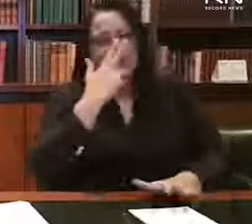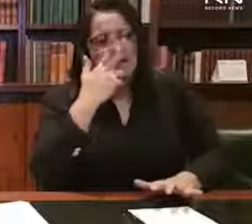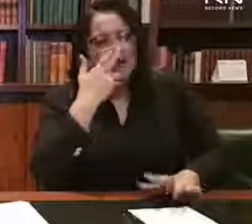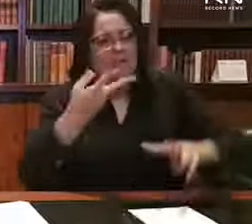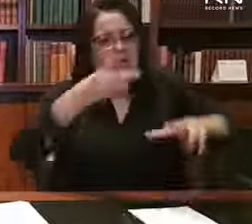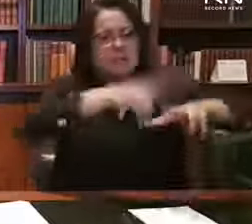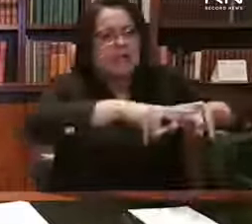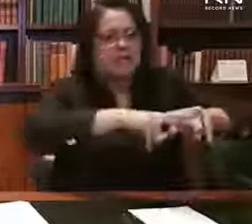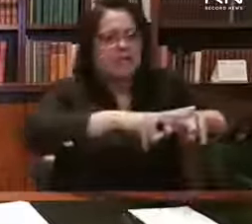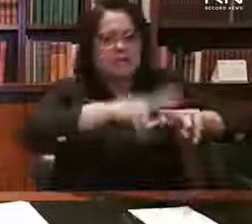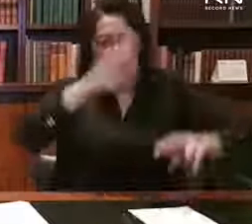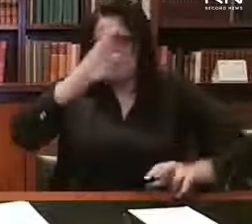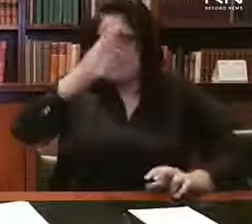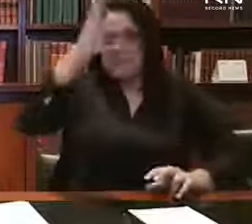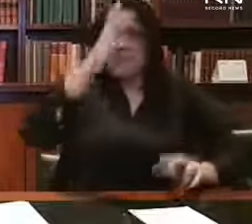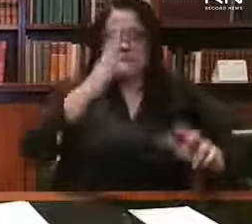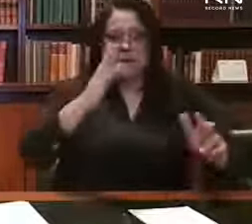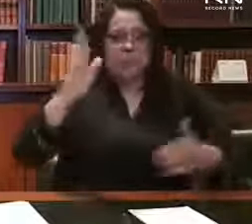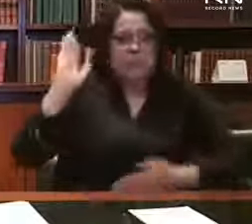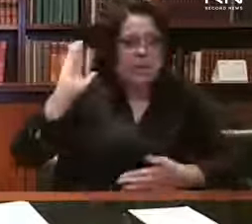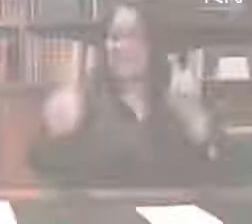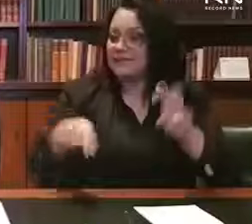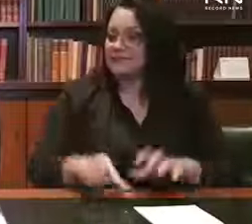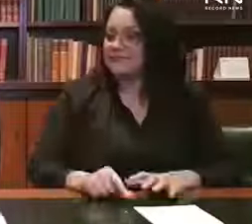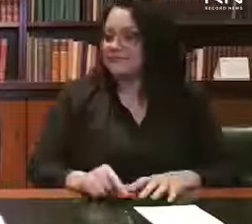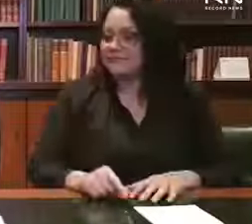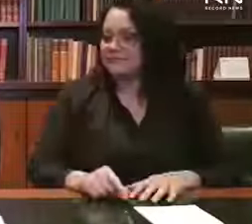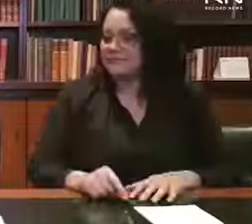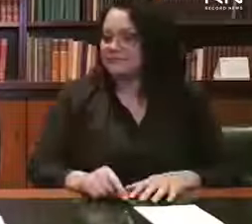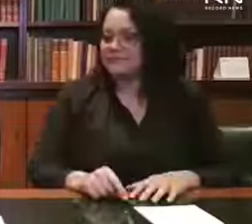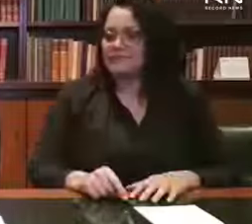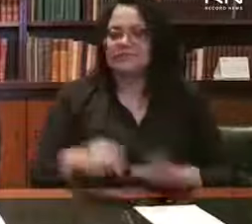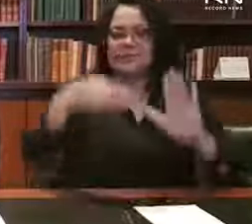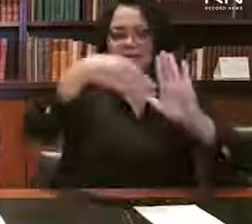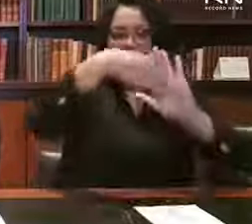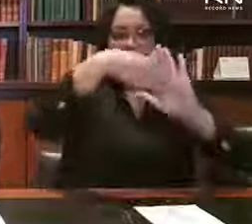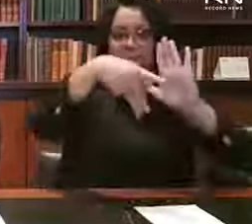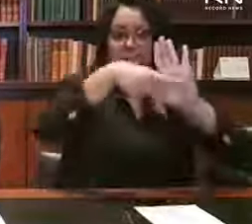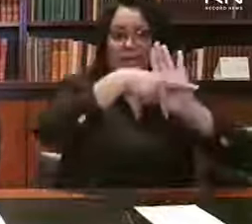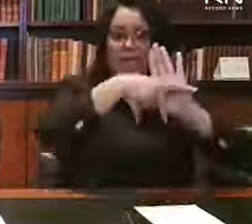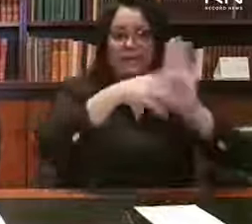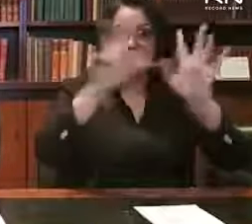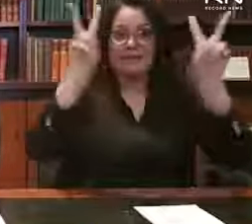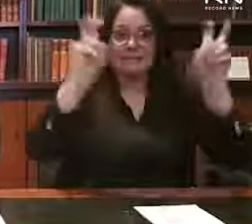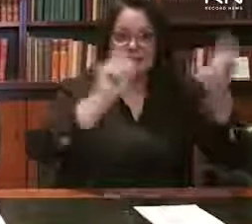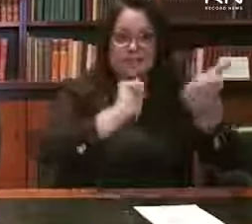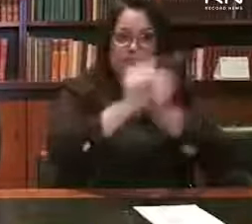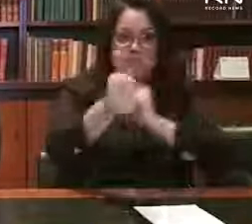o mau bandido da face da terra. Medida provisória do futebol.